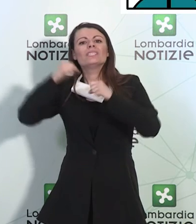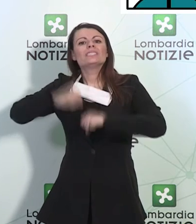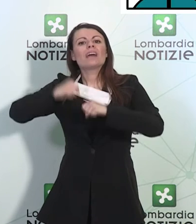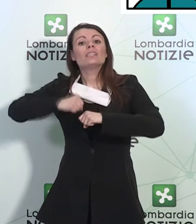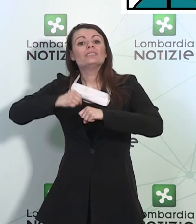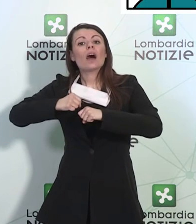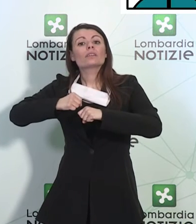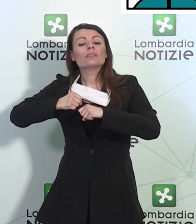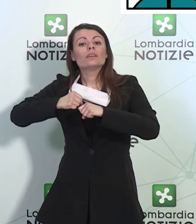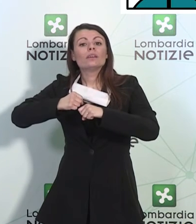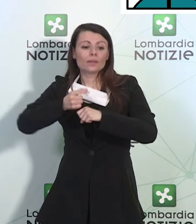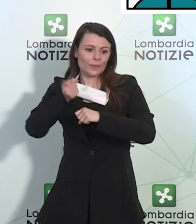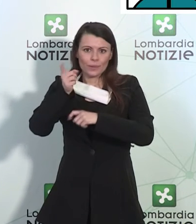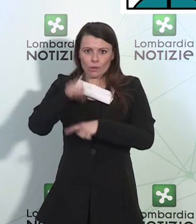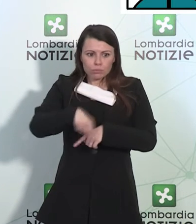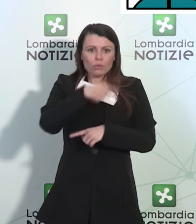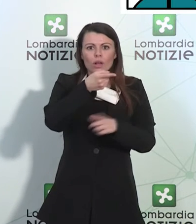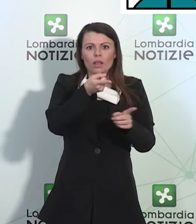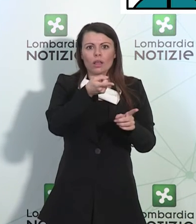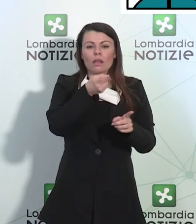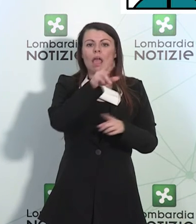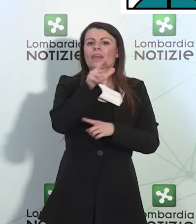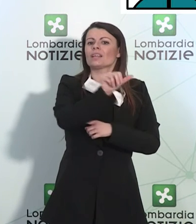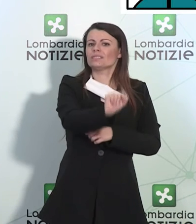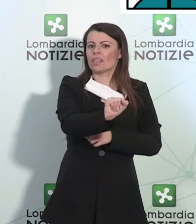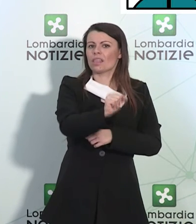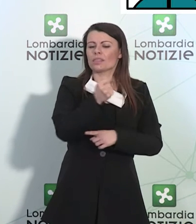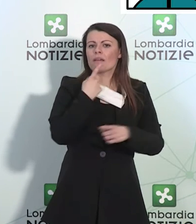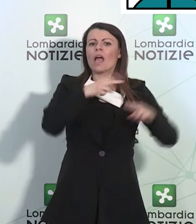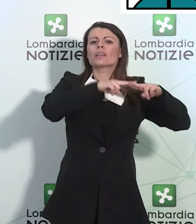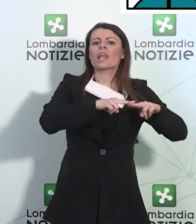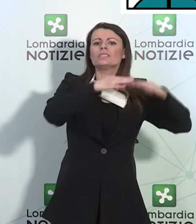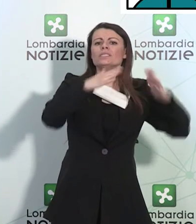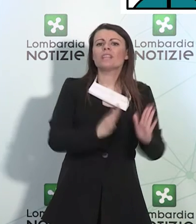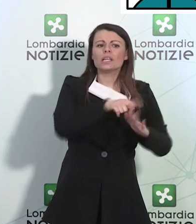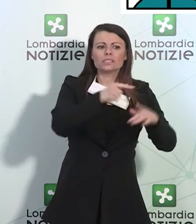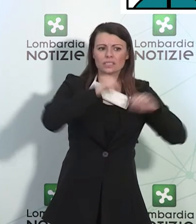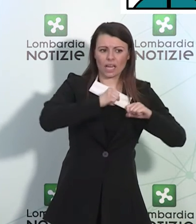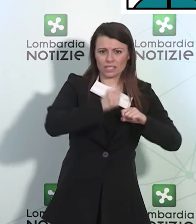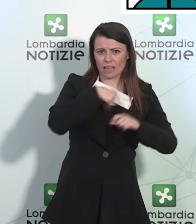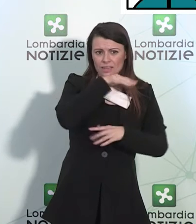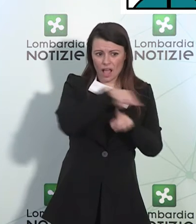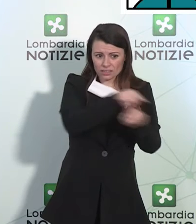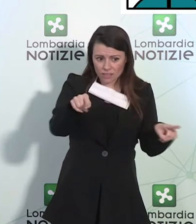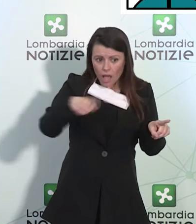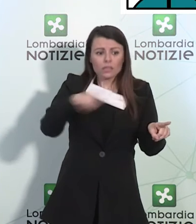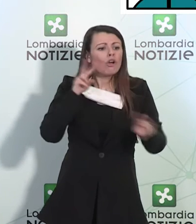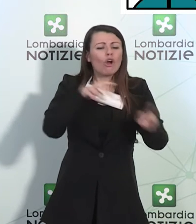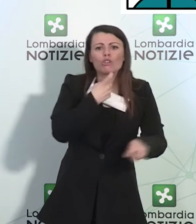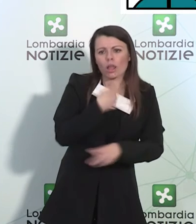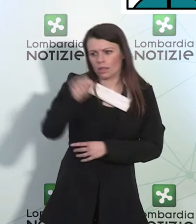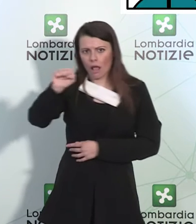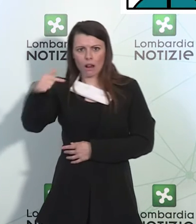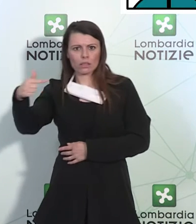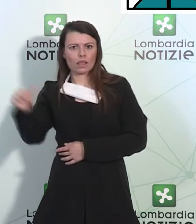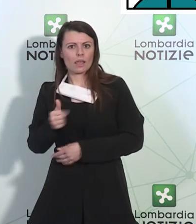residenze sanitarie per gli anziani è controllato dalla TS, per cui gli esami